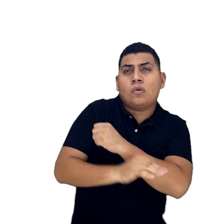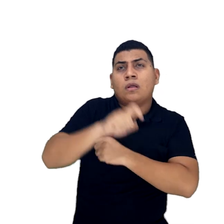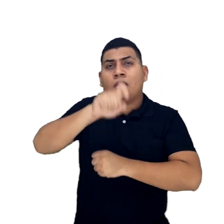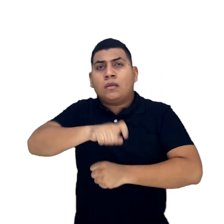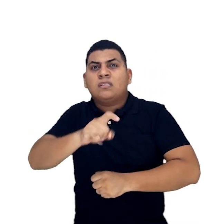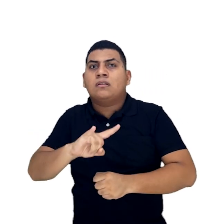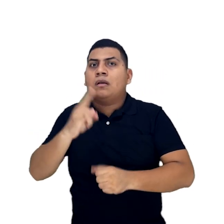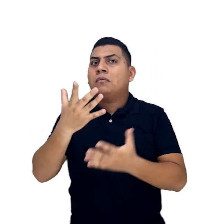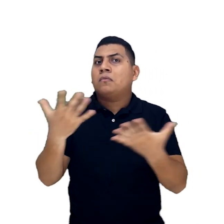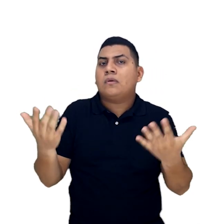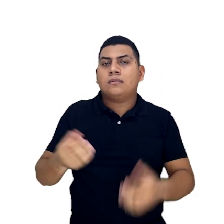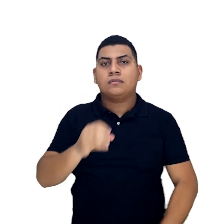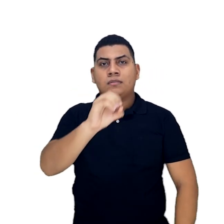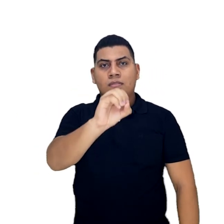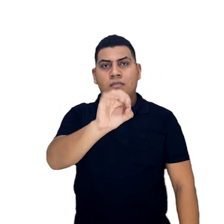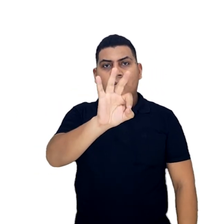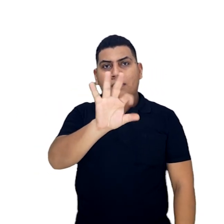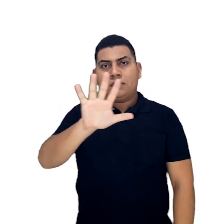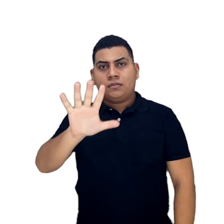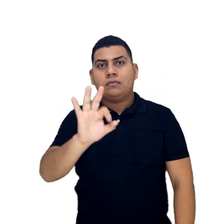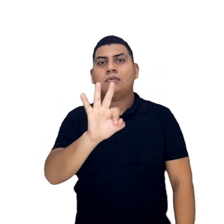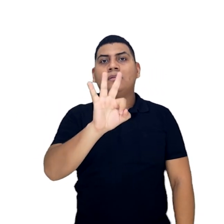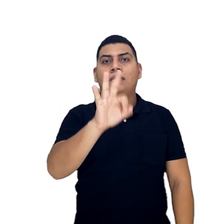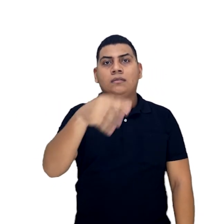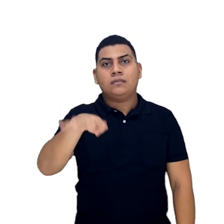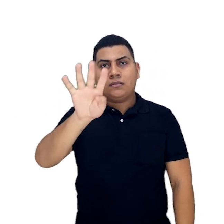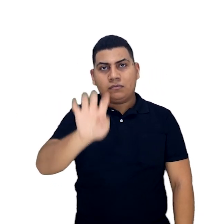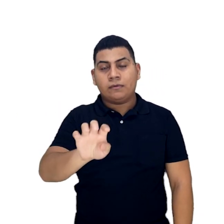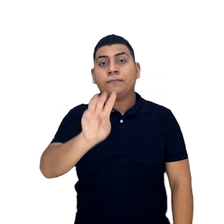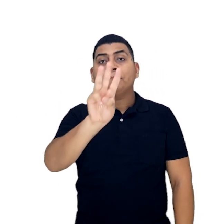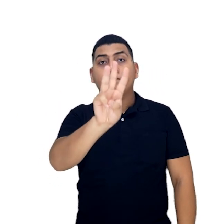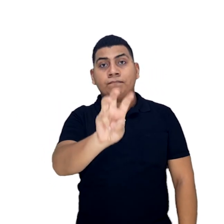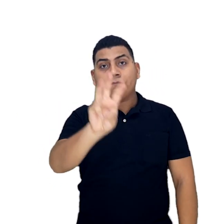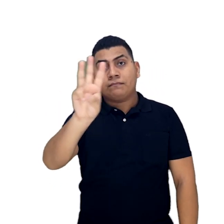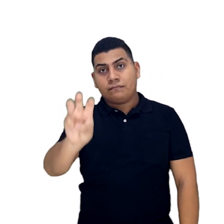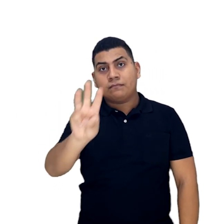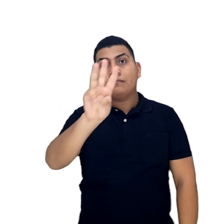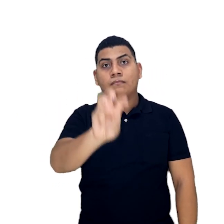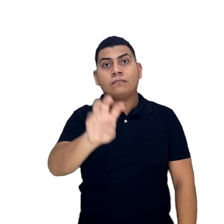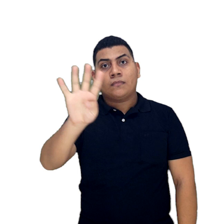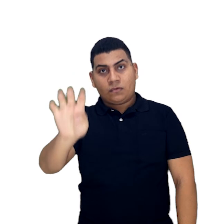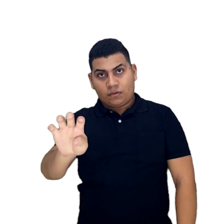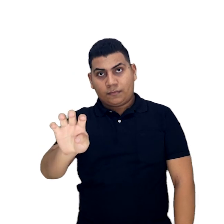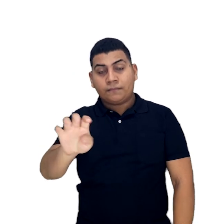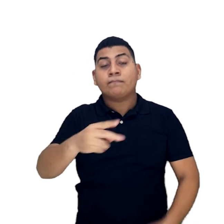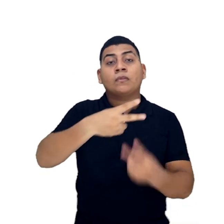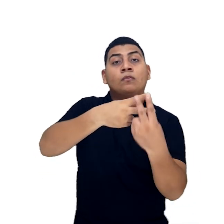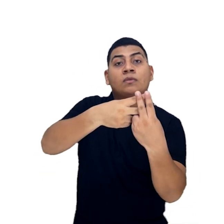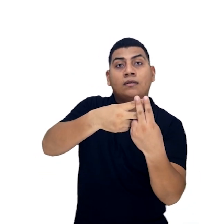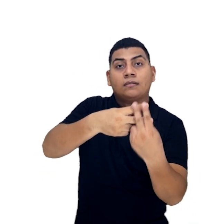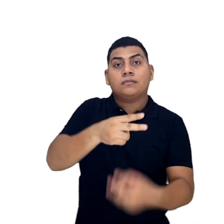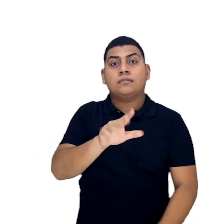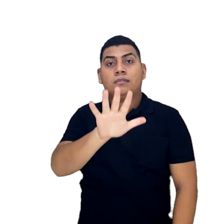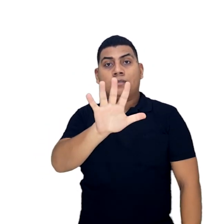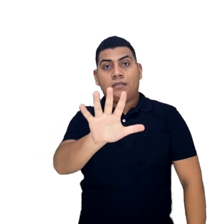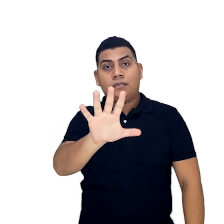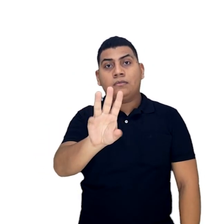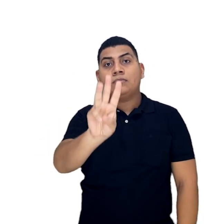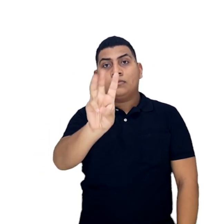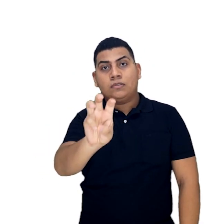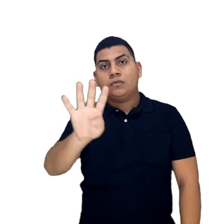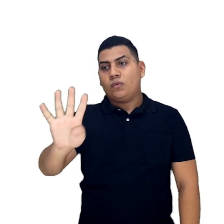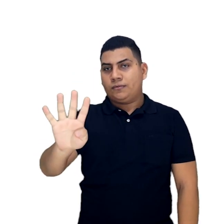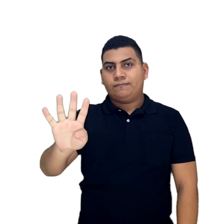orientación médica y psicosocial 035-319-8889 y